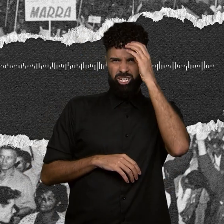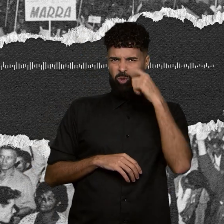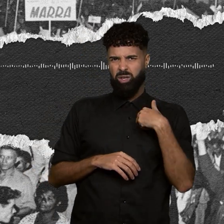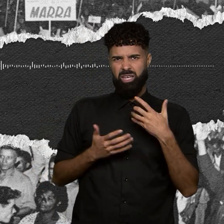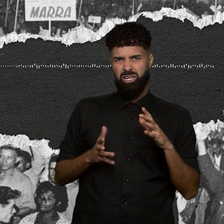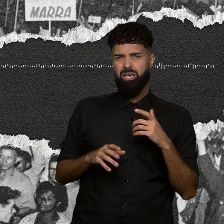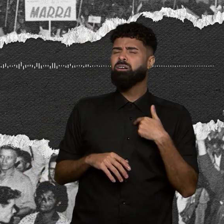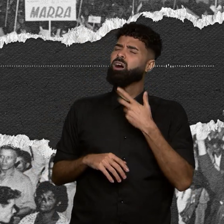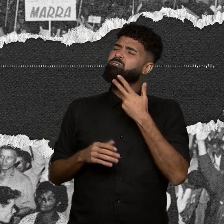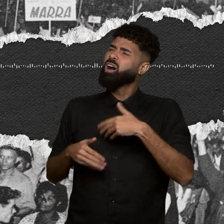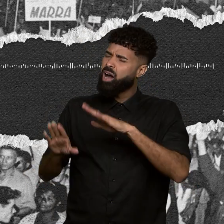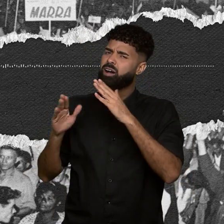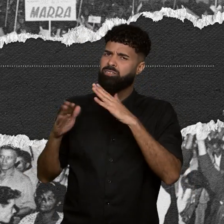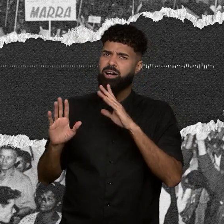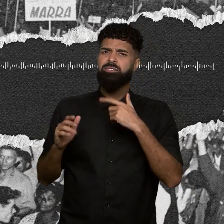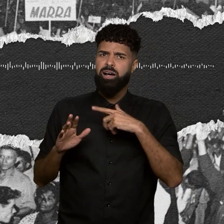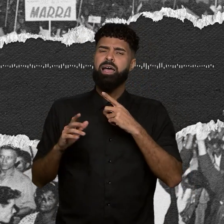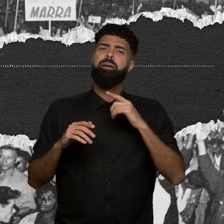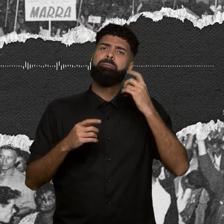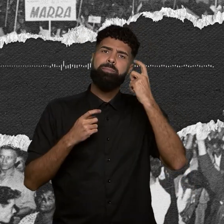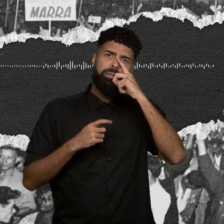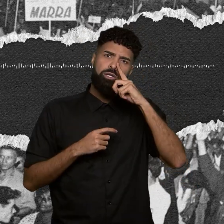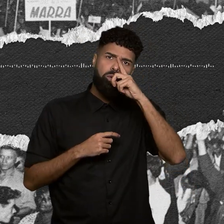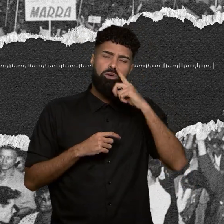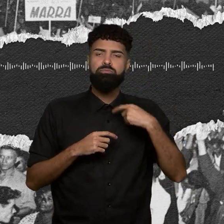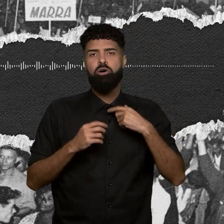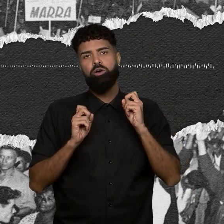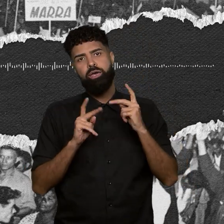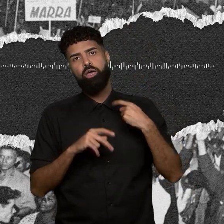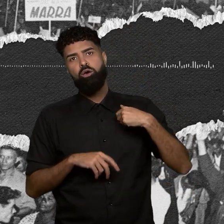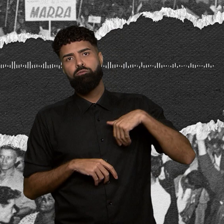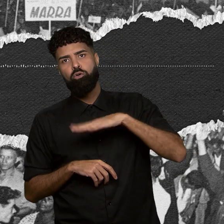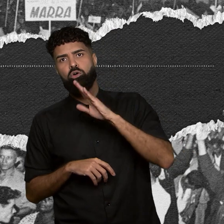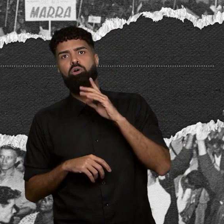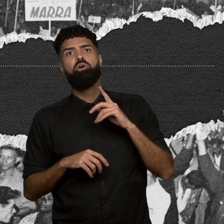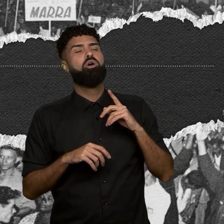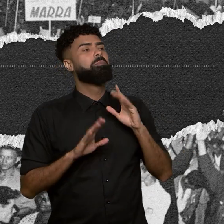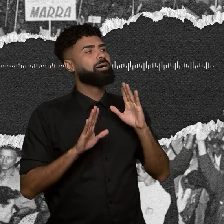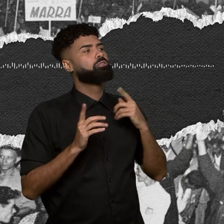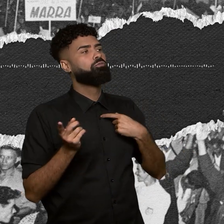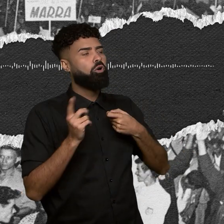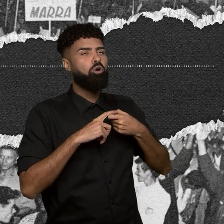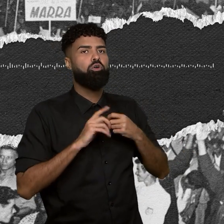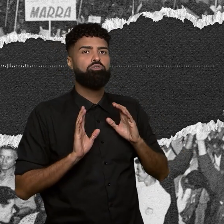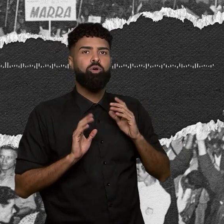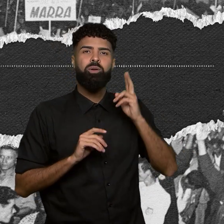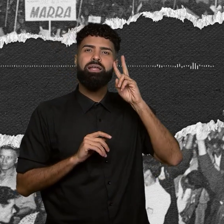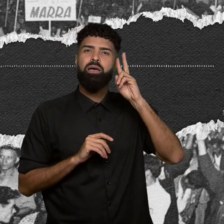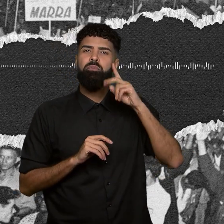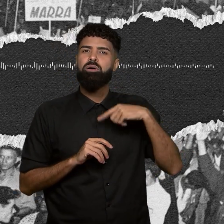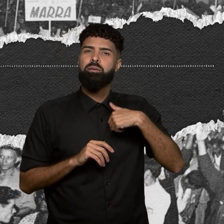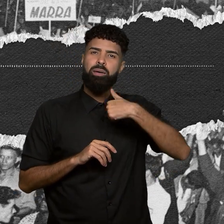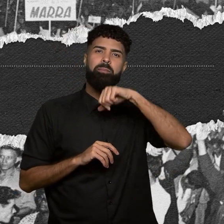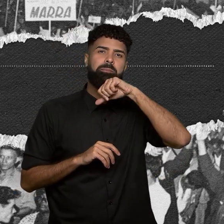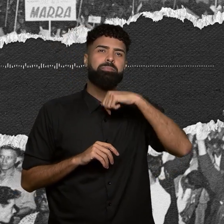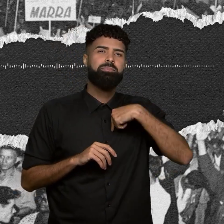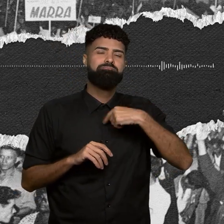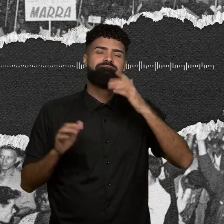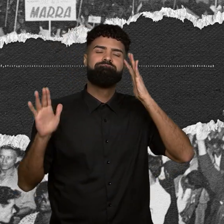leva, lá é perigoso para sua irmã. E aí ele falou, tá bom, mamãe, eu levo, mas eu volto. Lembro da cena como se fosse hoje. Tinha acabado de